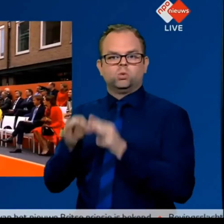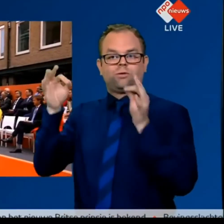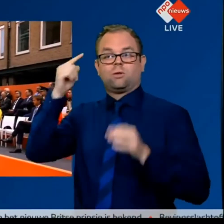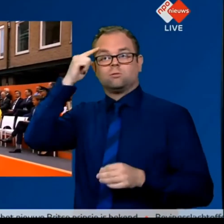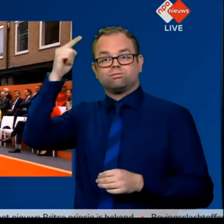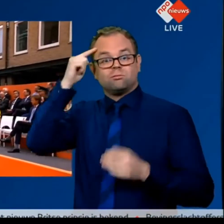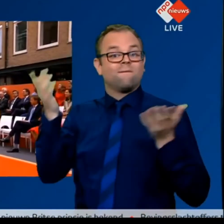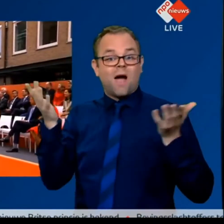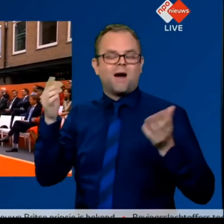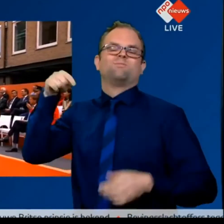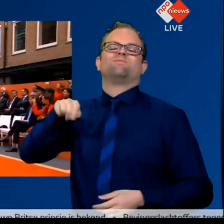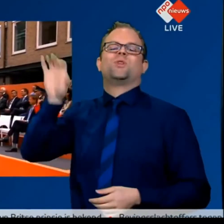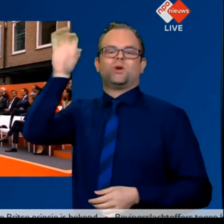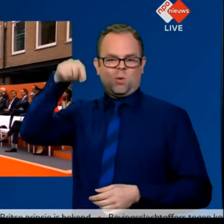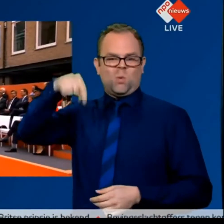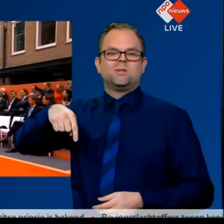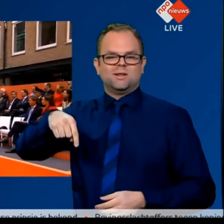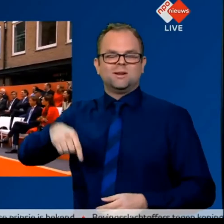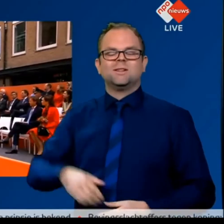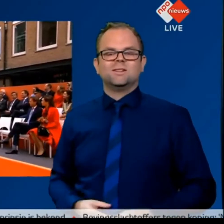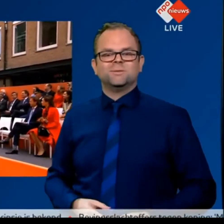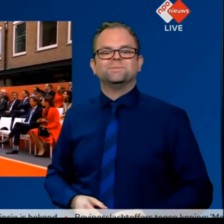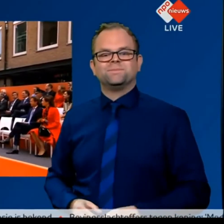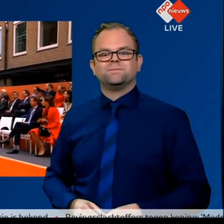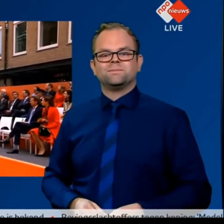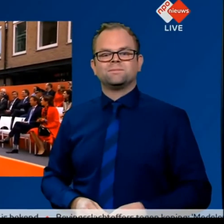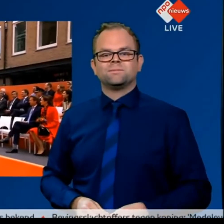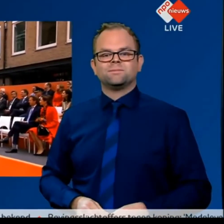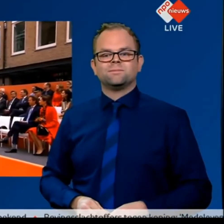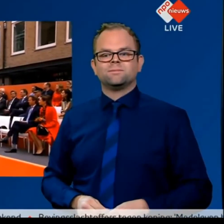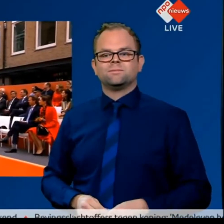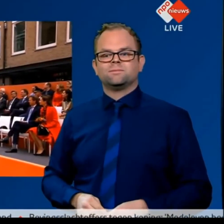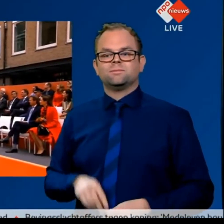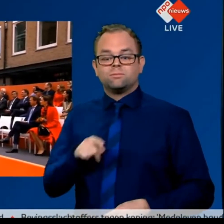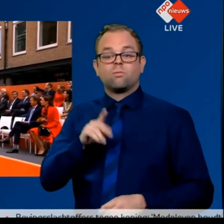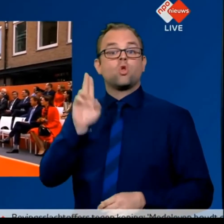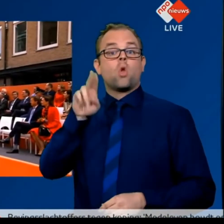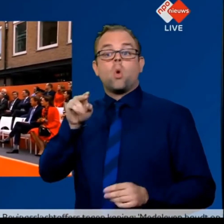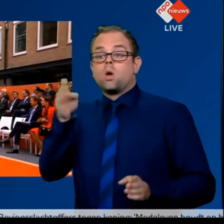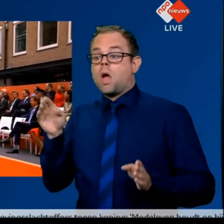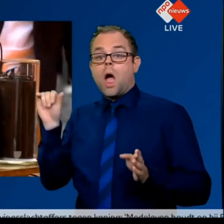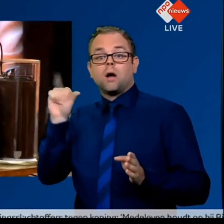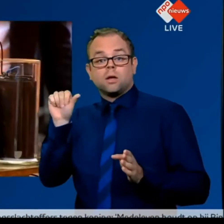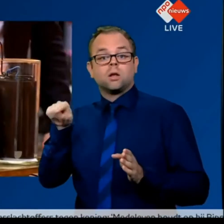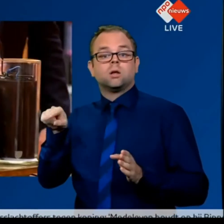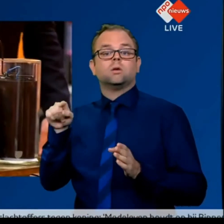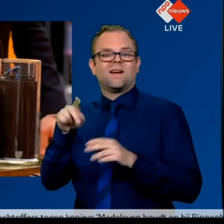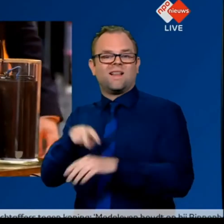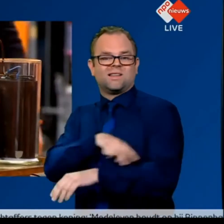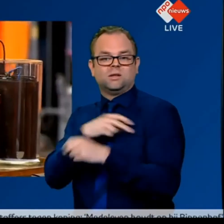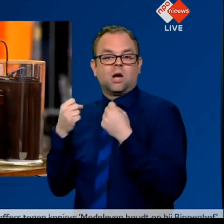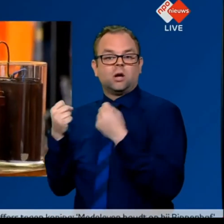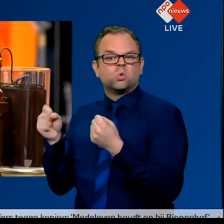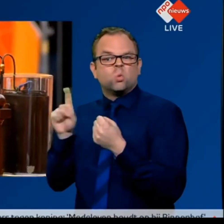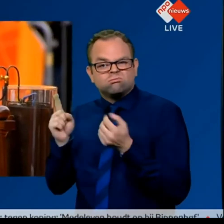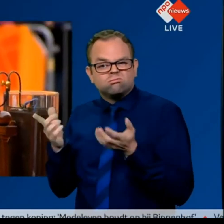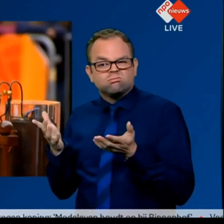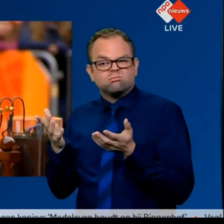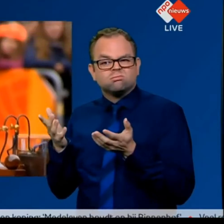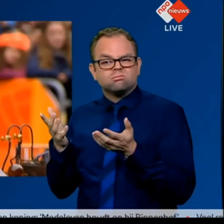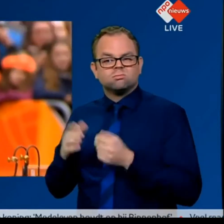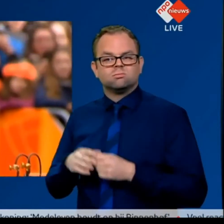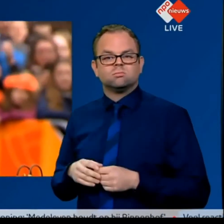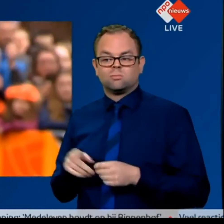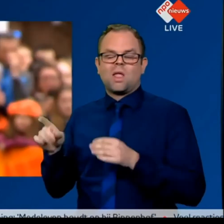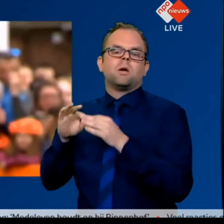Maar, hier heb ik nog een elektrische auto. En dit is nog maar een model. Want in het